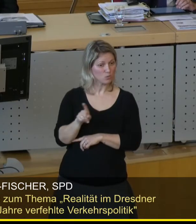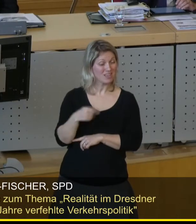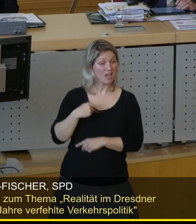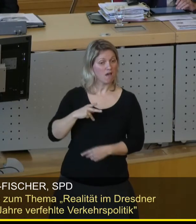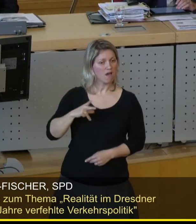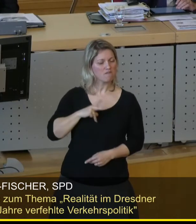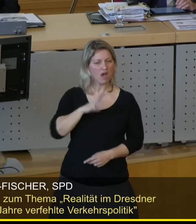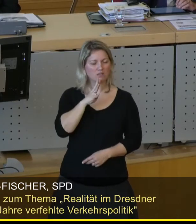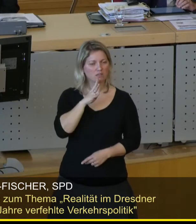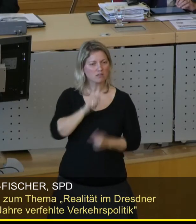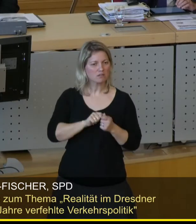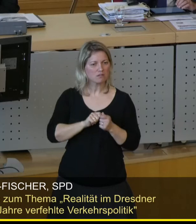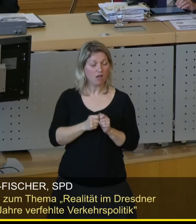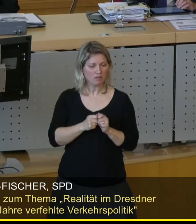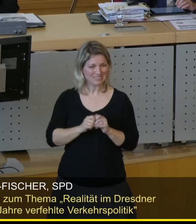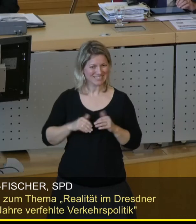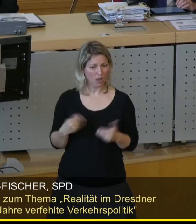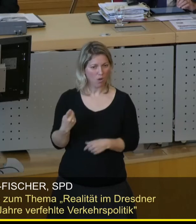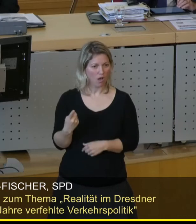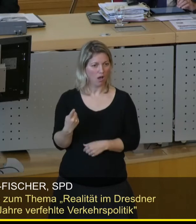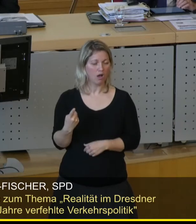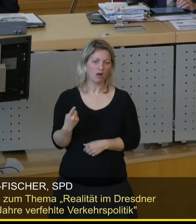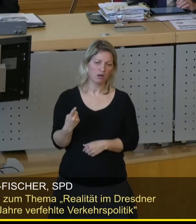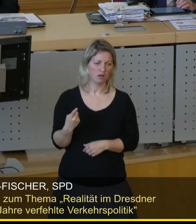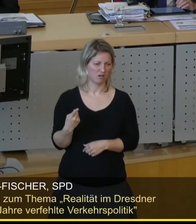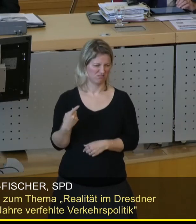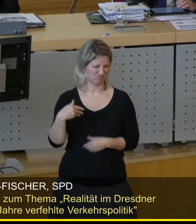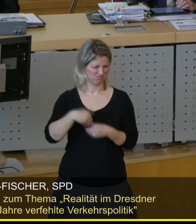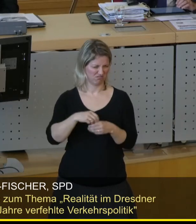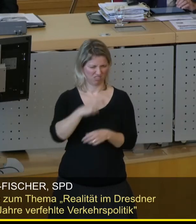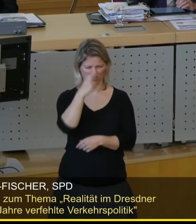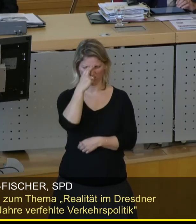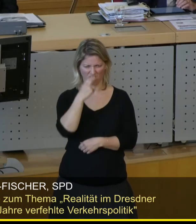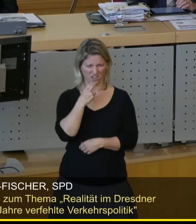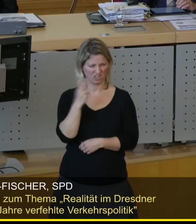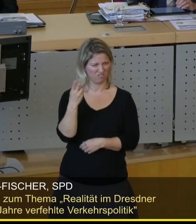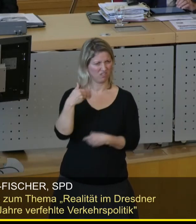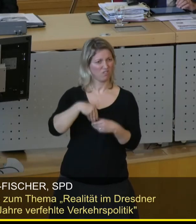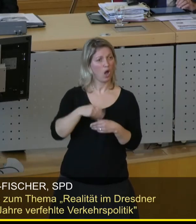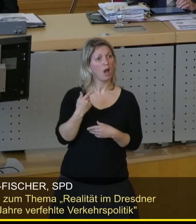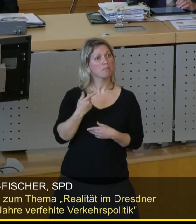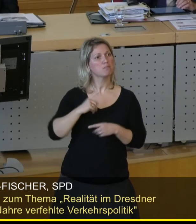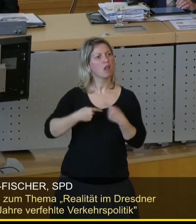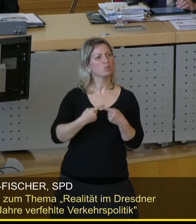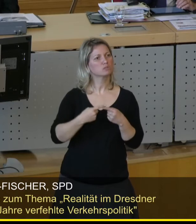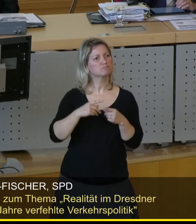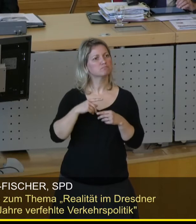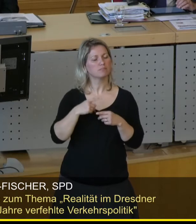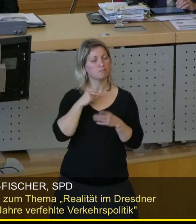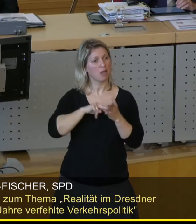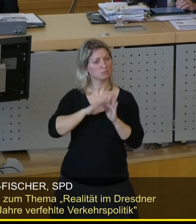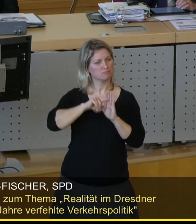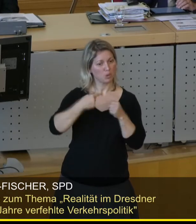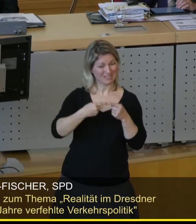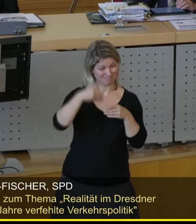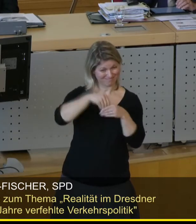erwartet, aber ich muss sagen, die Rede war bestenfalls naiv hinsichtlich der Idee, wie Planungsprozesse ablaufen und wir sind uns wahrscheinlich